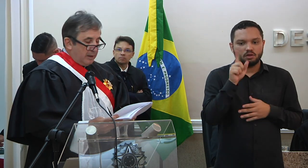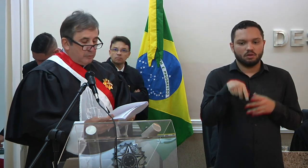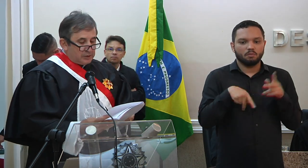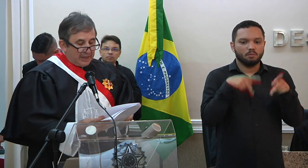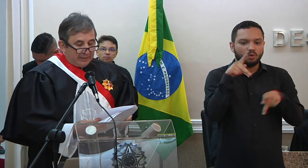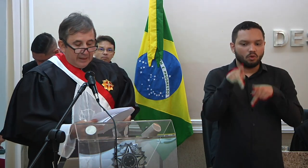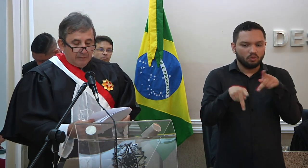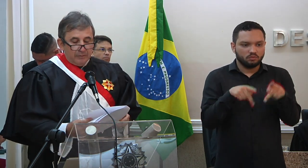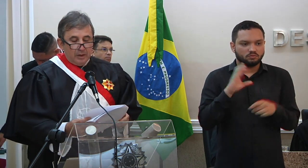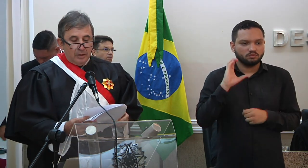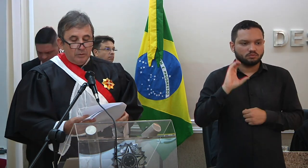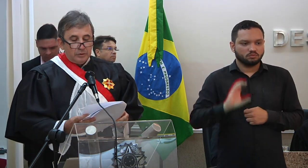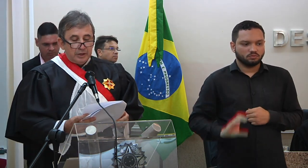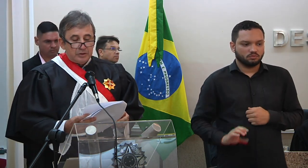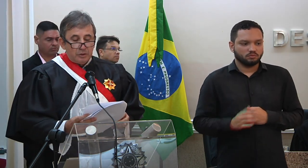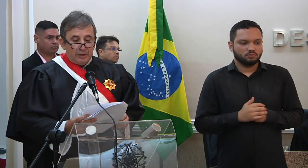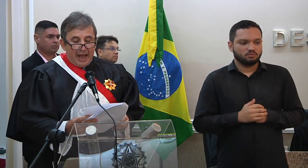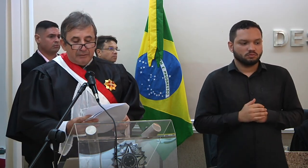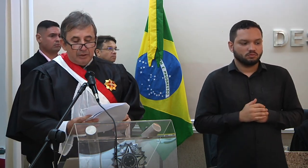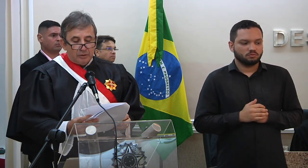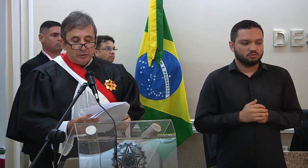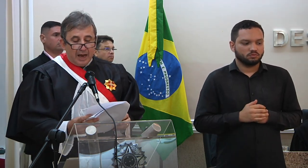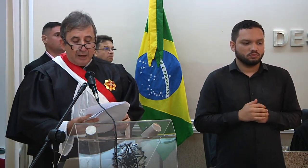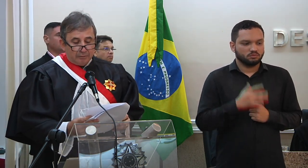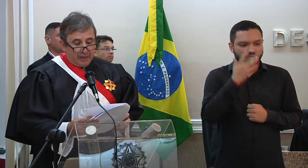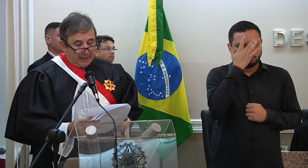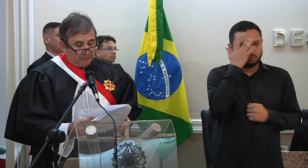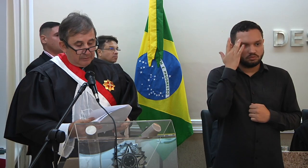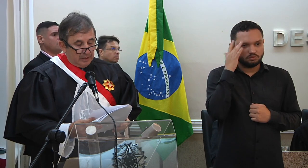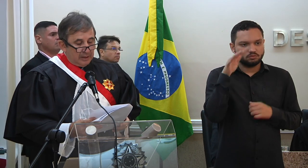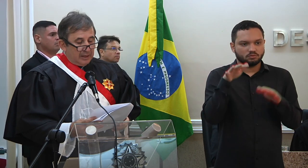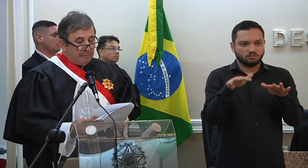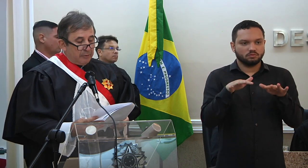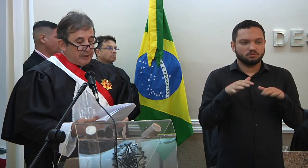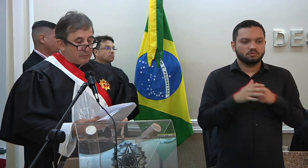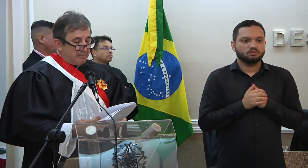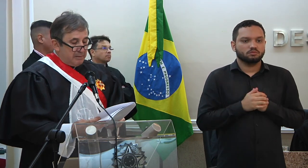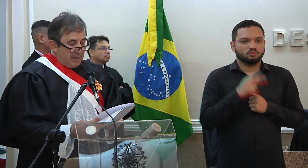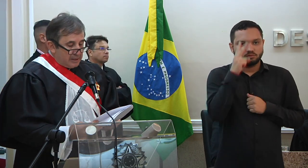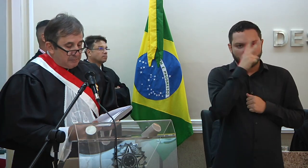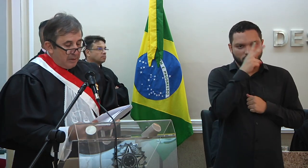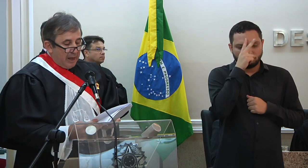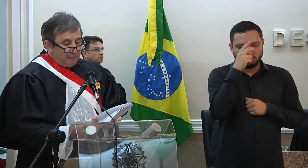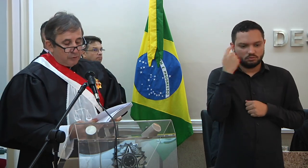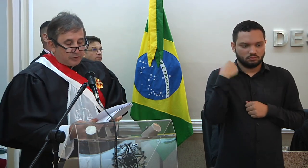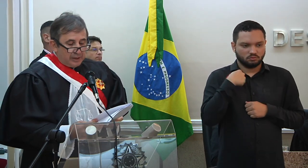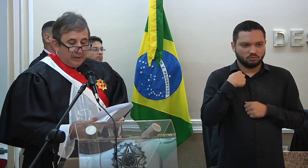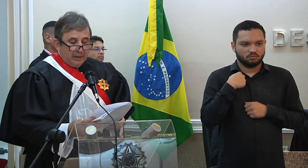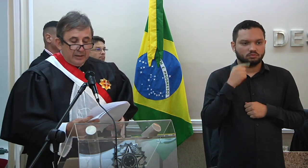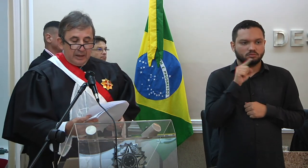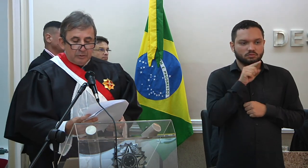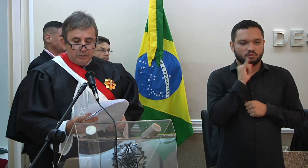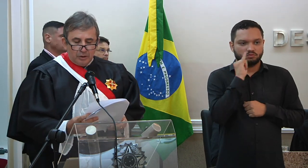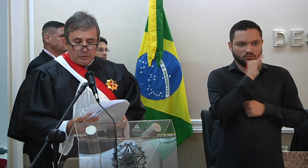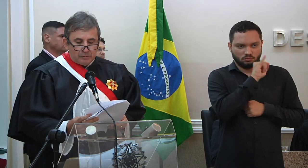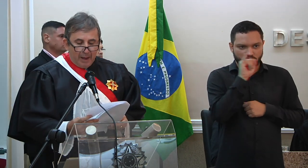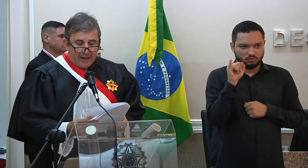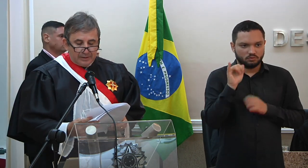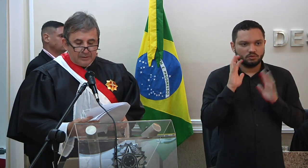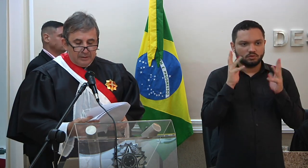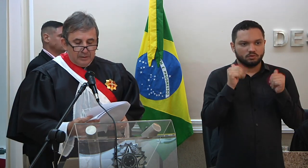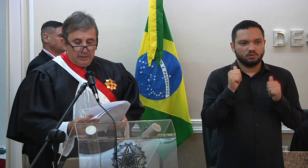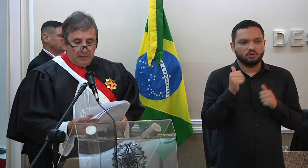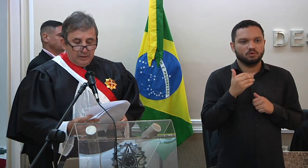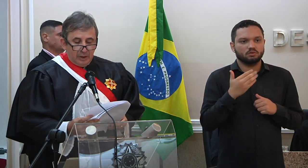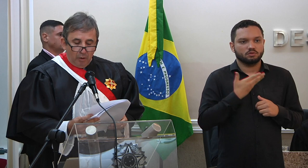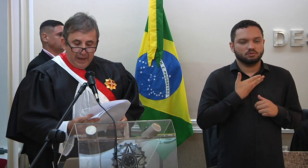povo, o cidadão, o jurisdicionado em nosso jargão técnico. Lembro isso a mim mesmo, a você e a todos nossos